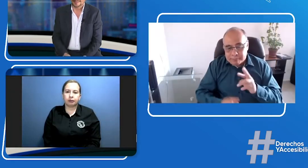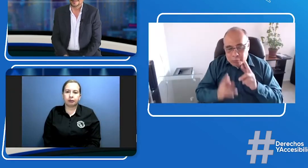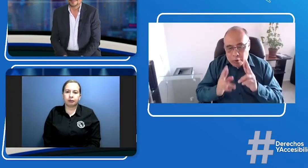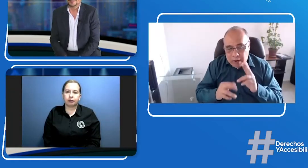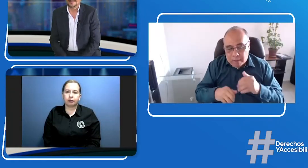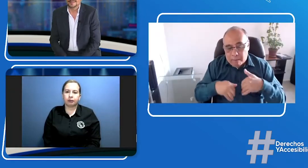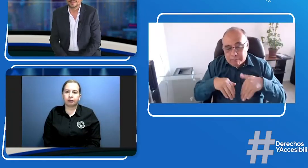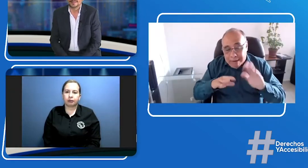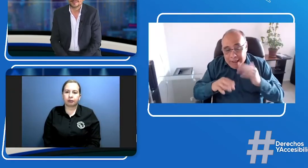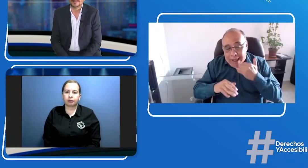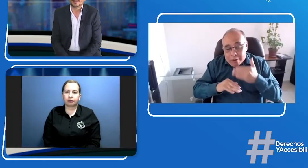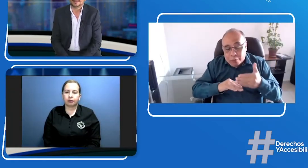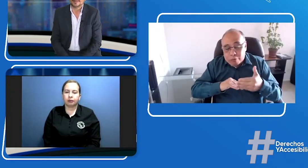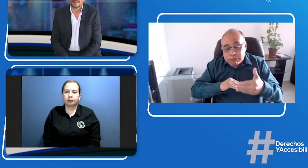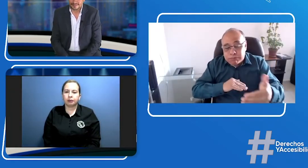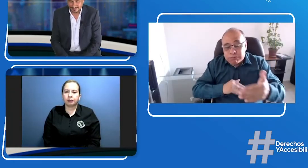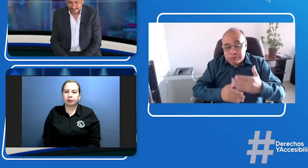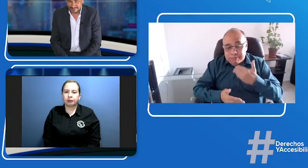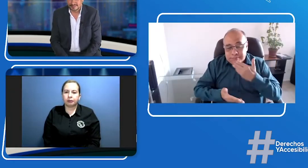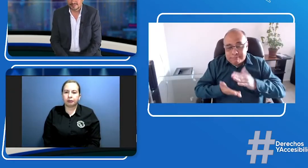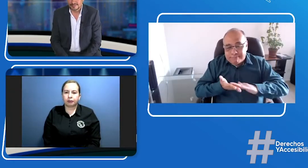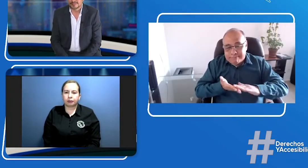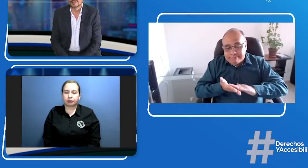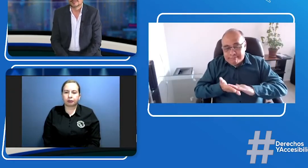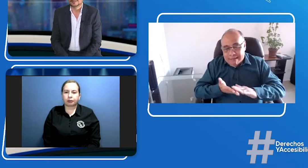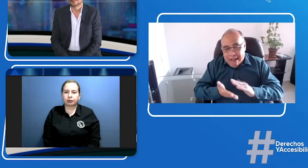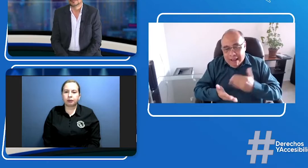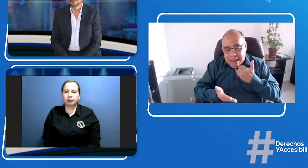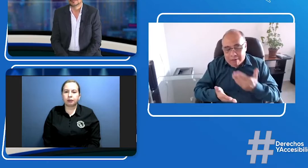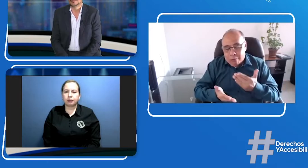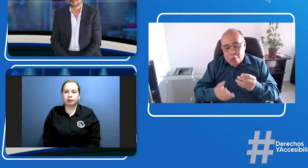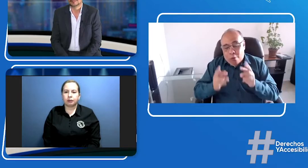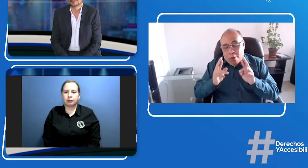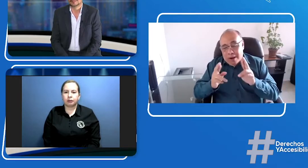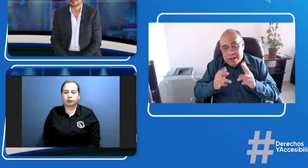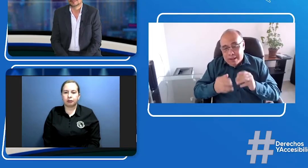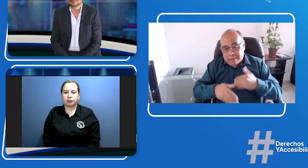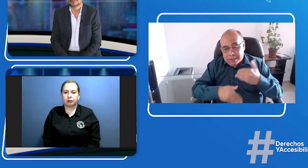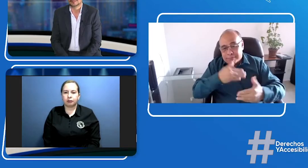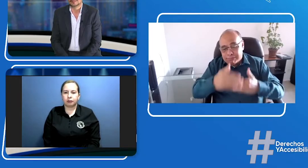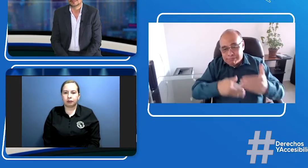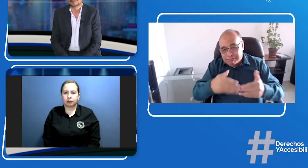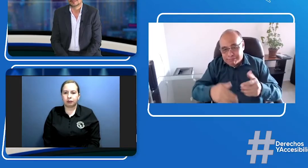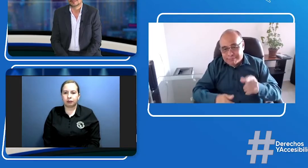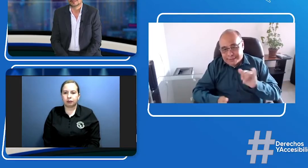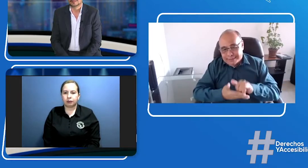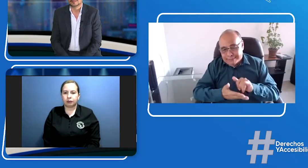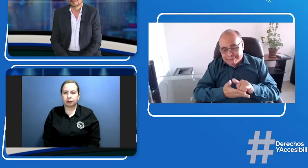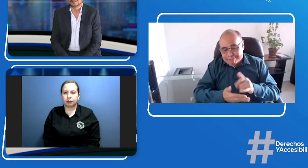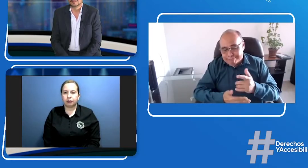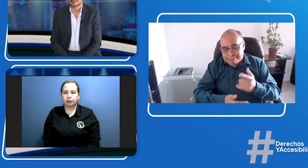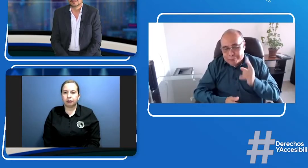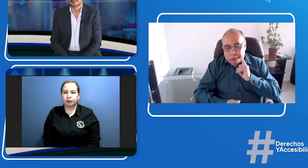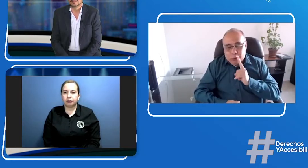bueno muchas gracias comisionado ojalá que este tema como decía se pueda subsanar en el corto plazo